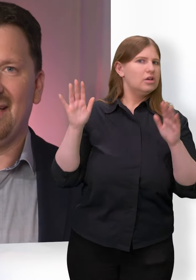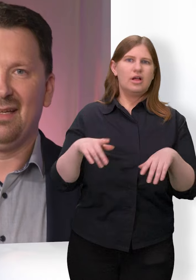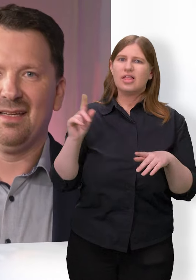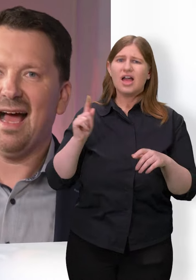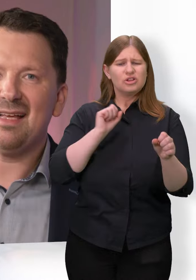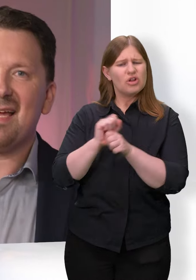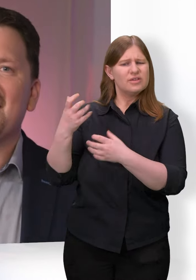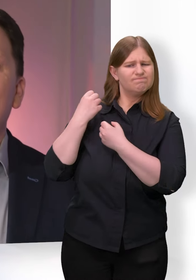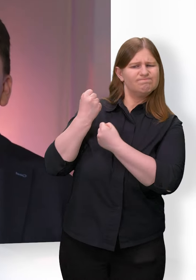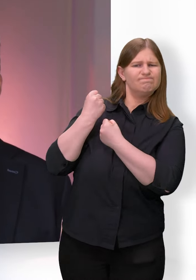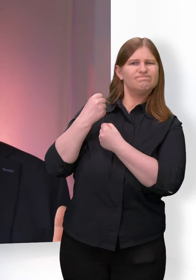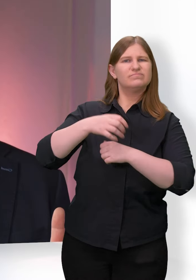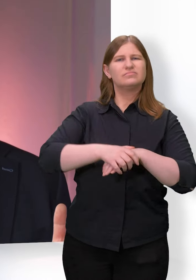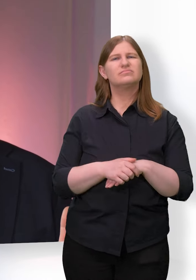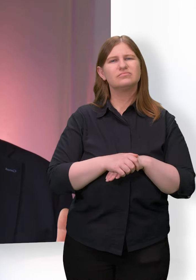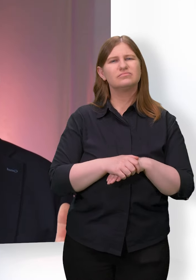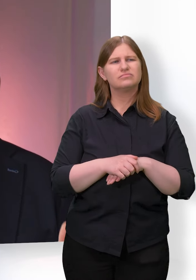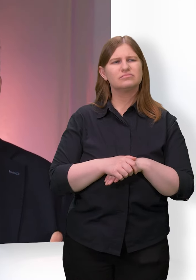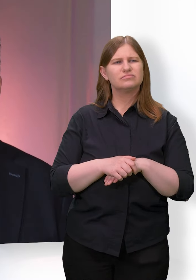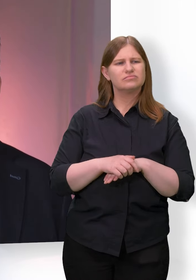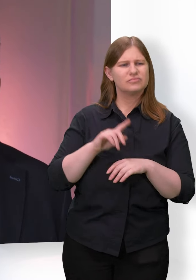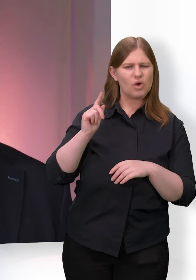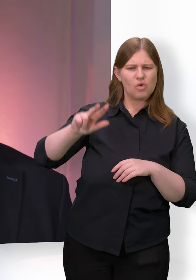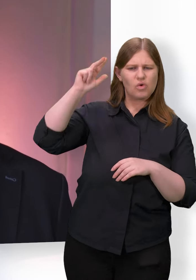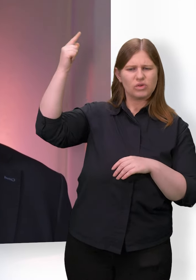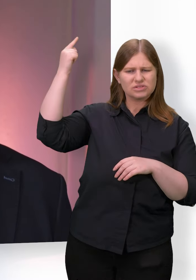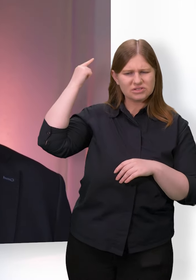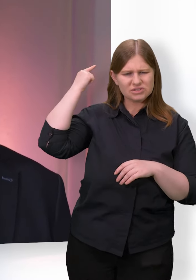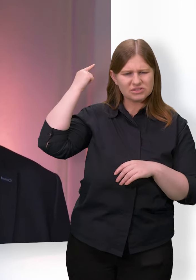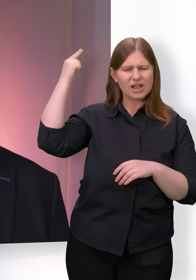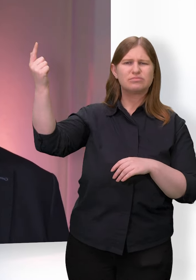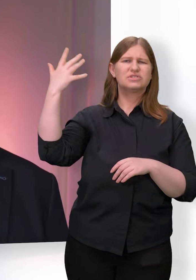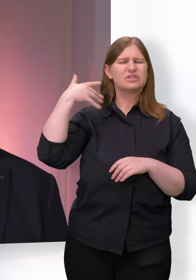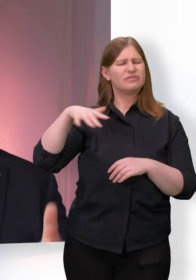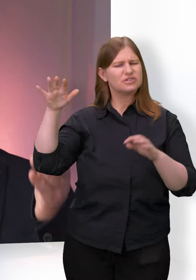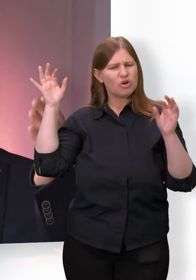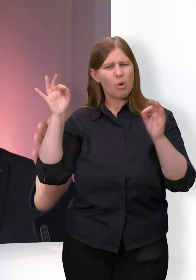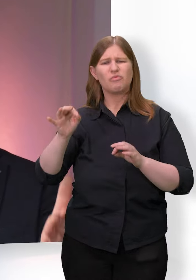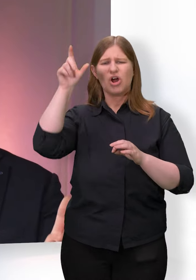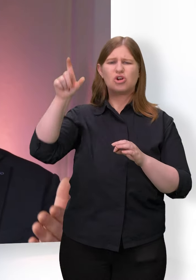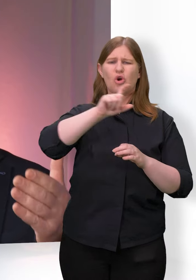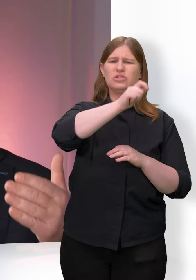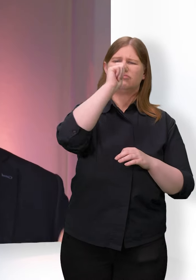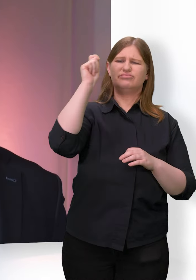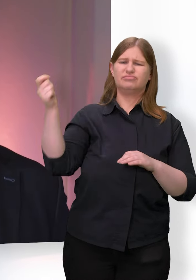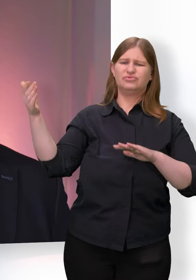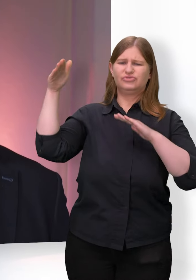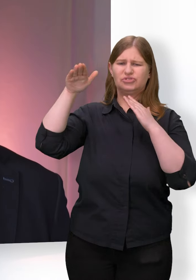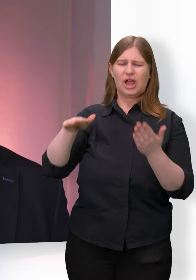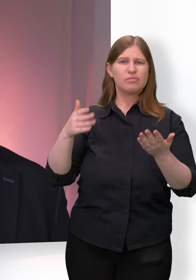Ja, es hat sogar Gottes Selbstaufopferung am Kreuz gefordert, ihr und mein Potenzial